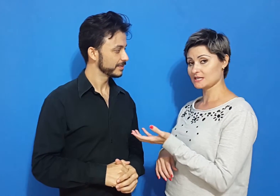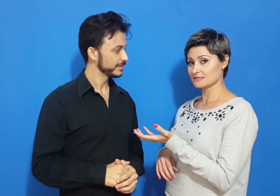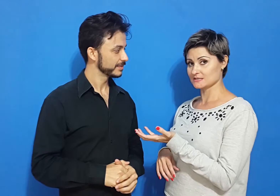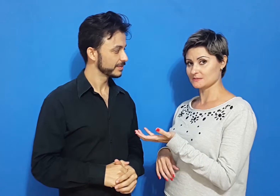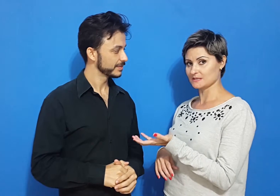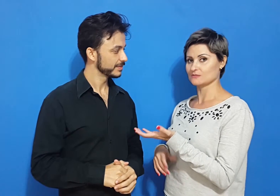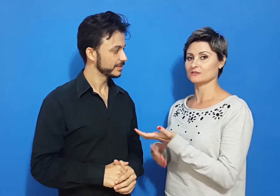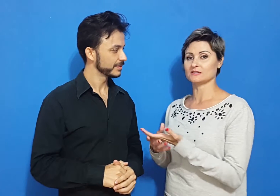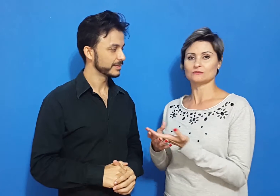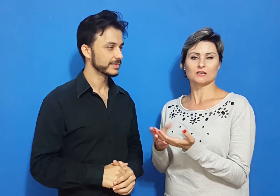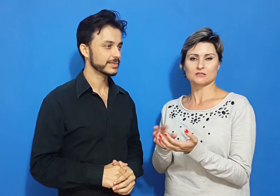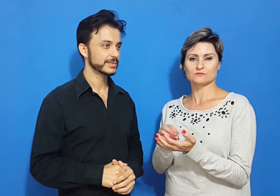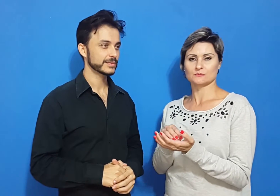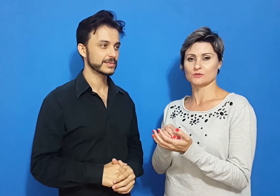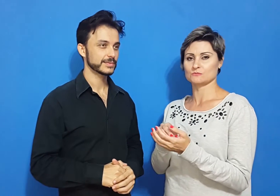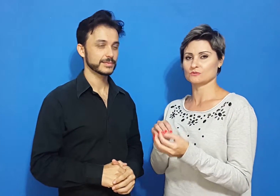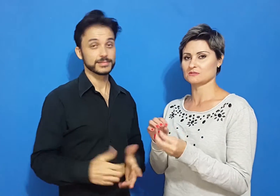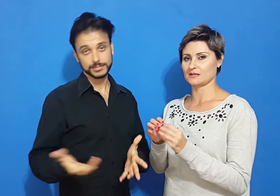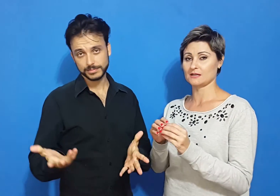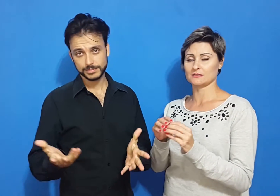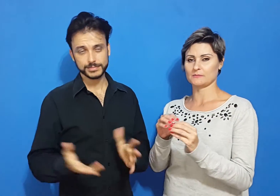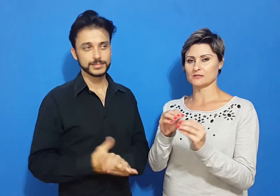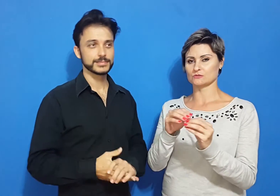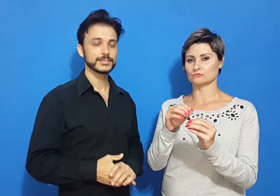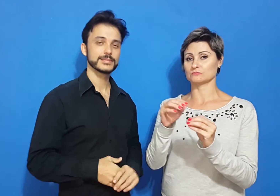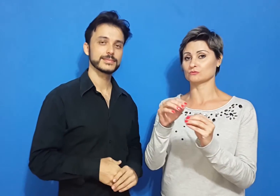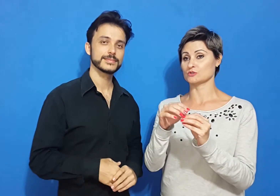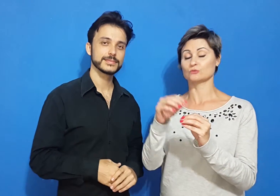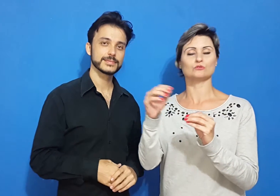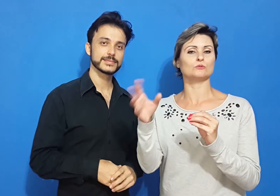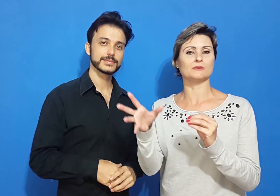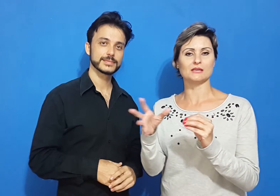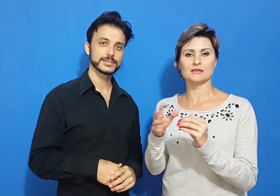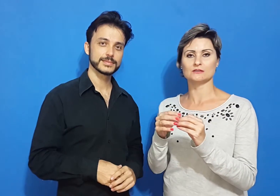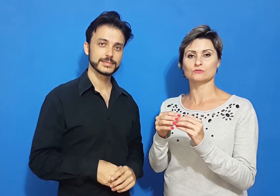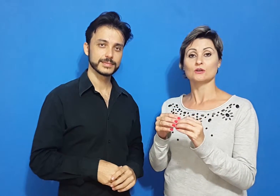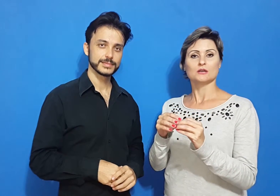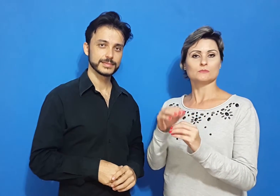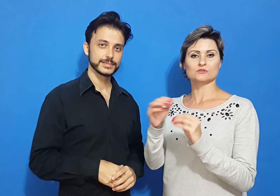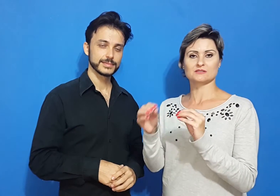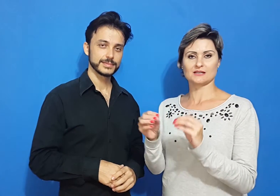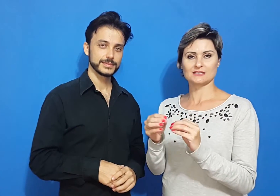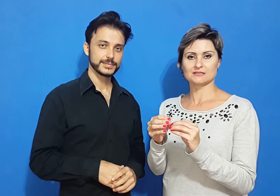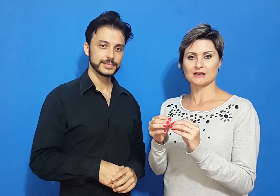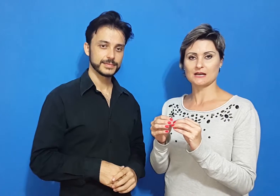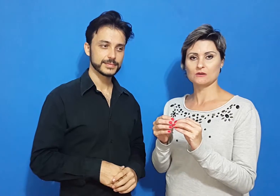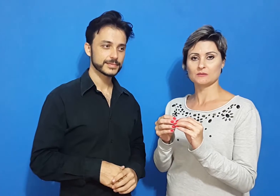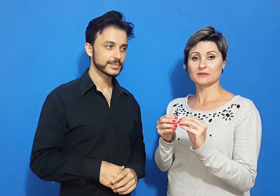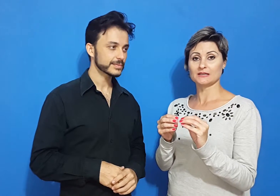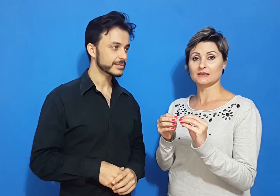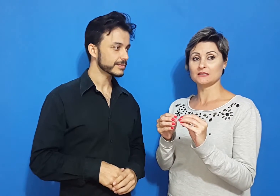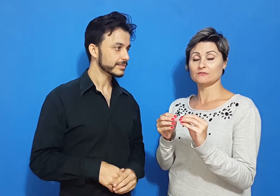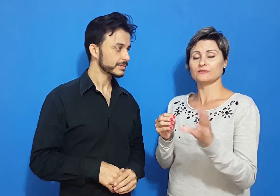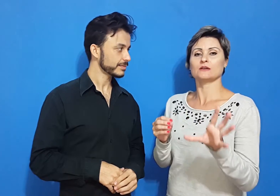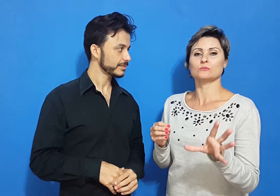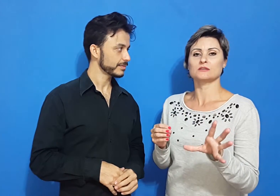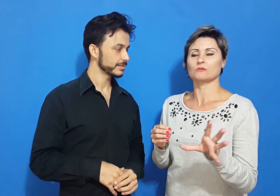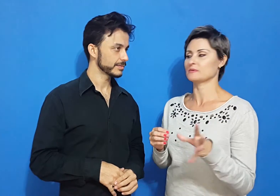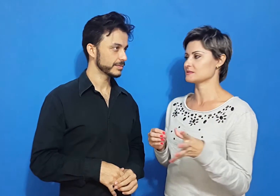aula grátis, né, Maicon? E, no caso, você pode mostrar, de repente, num segundo momento, mostrar essa aula para ele e ver como que é o